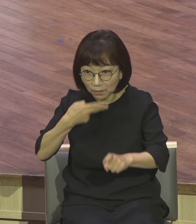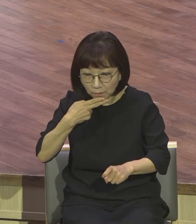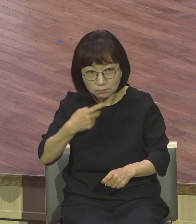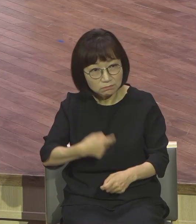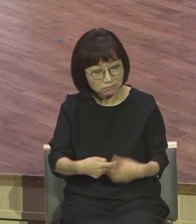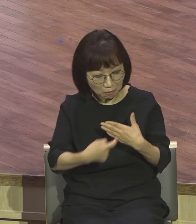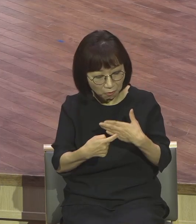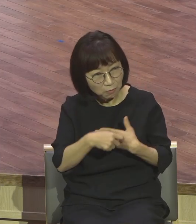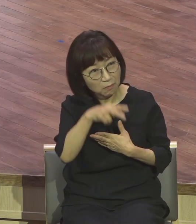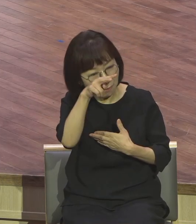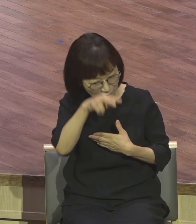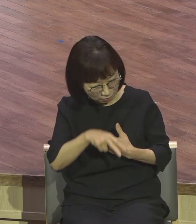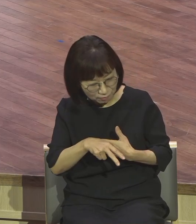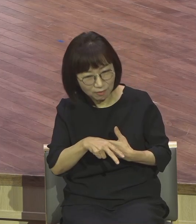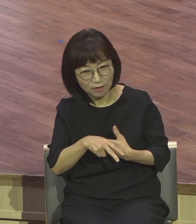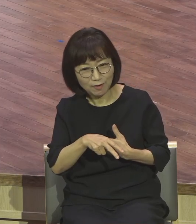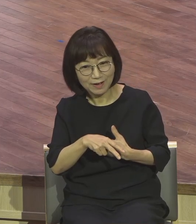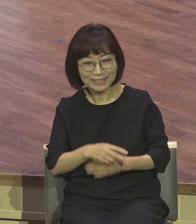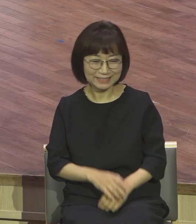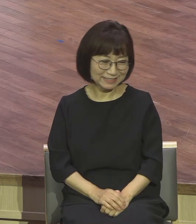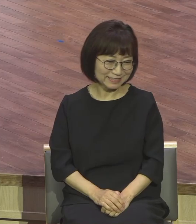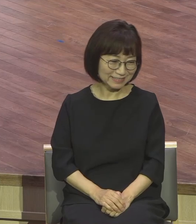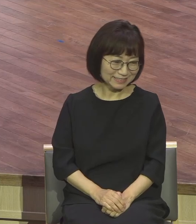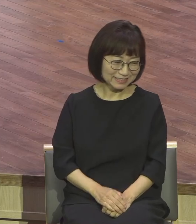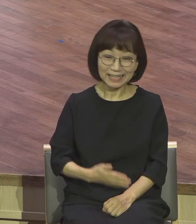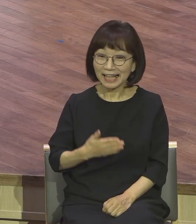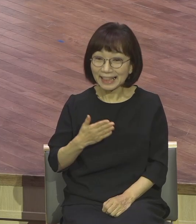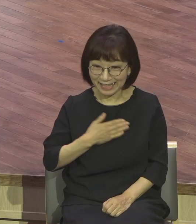제가 서울 온 지가 40인데도 사투리가 안 변해요.